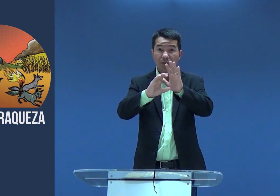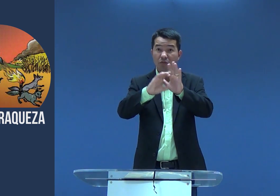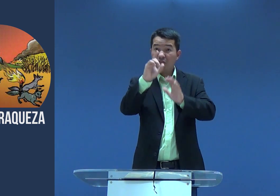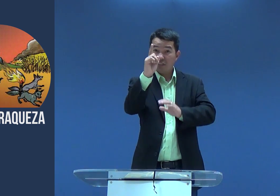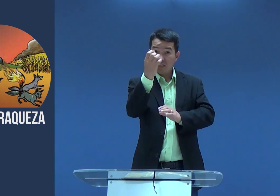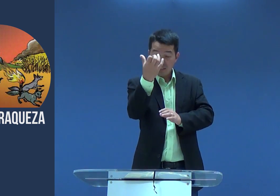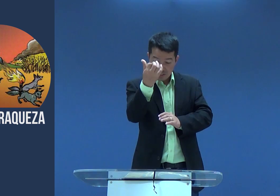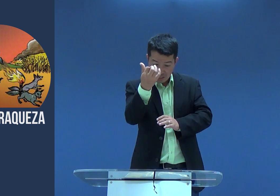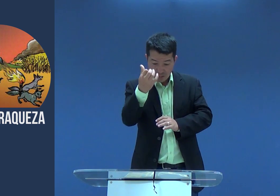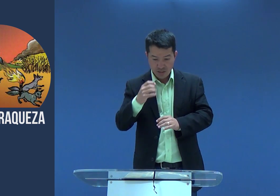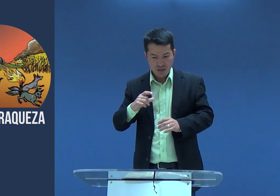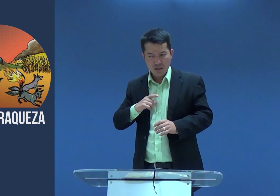no capítulo 16,